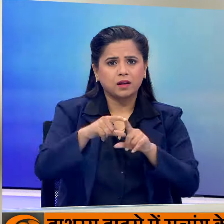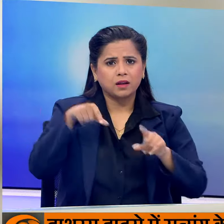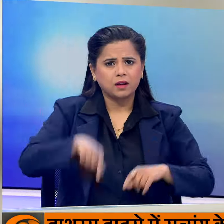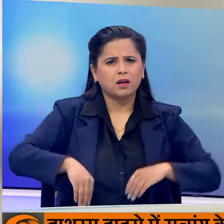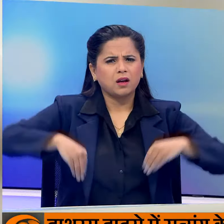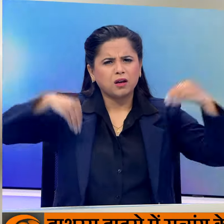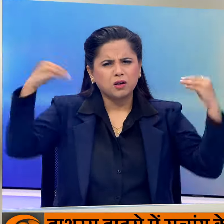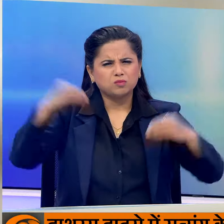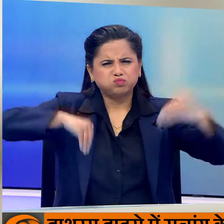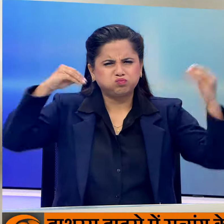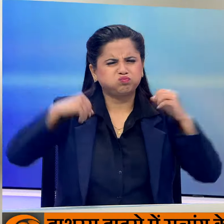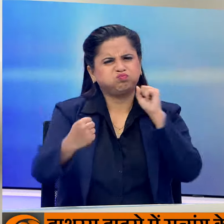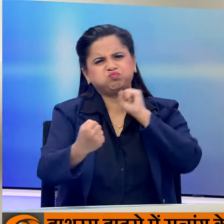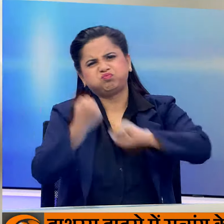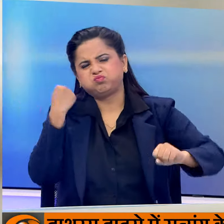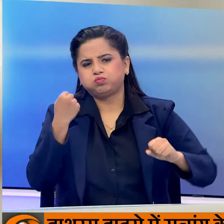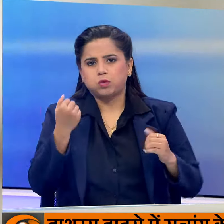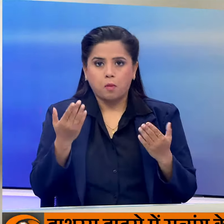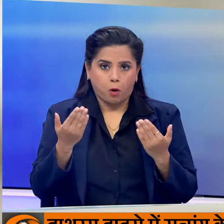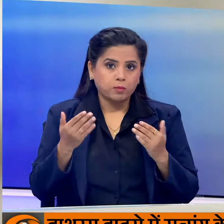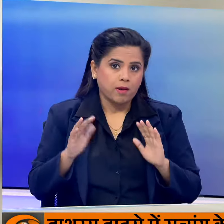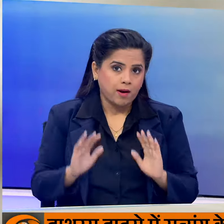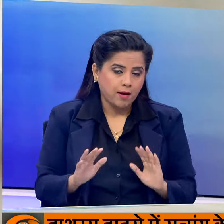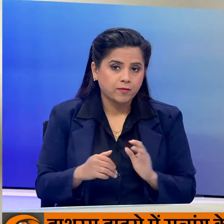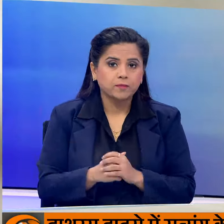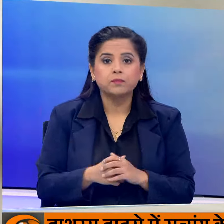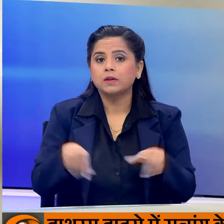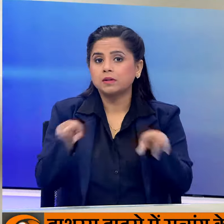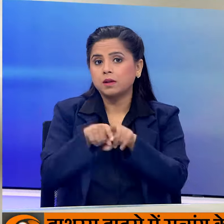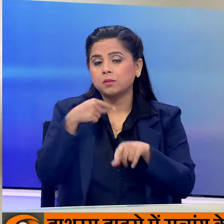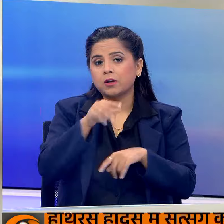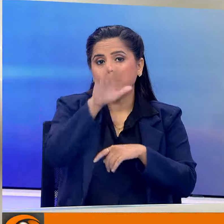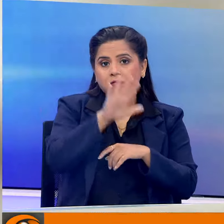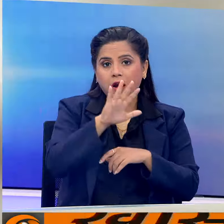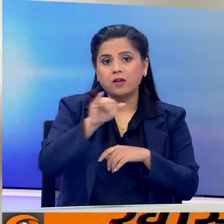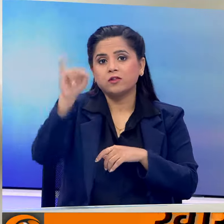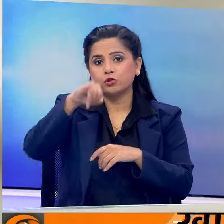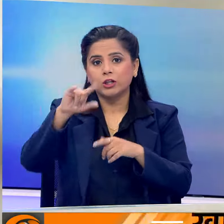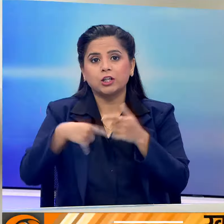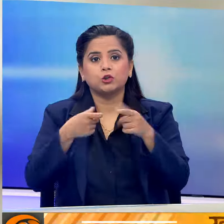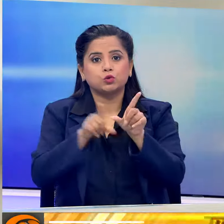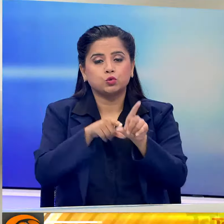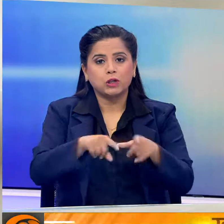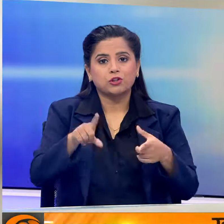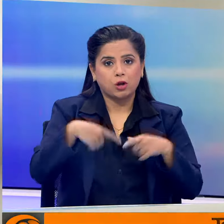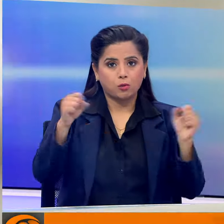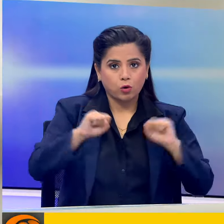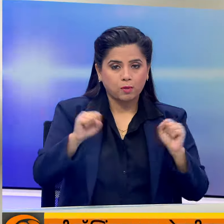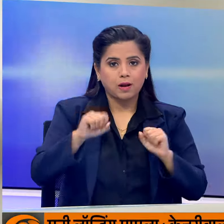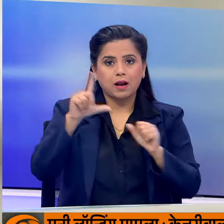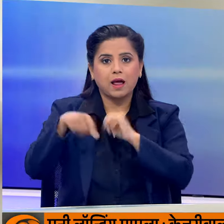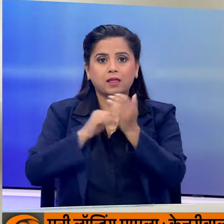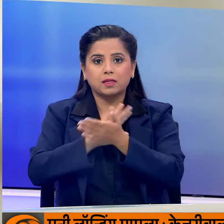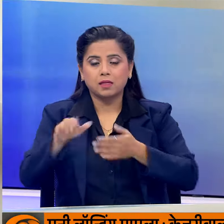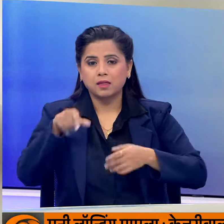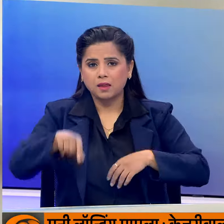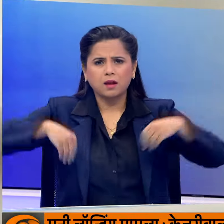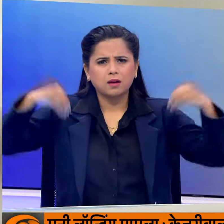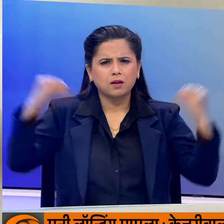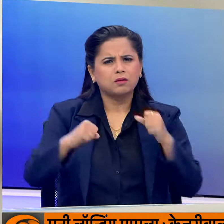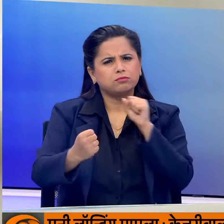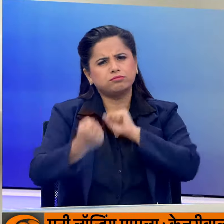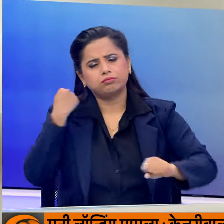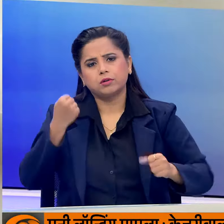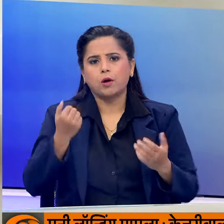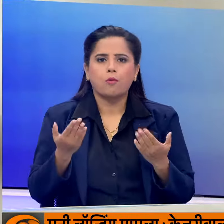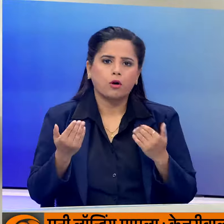भारी भारिश का पूर्वा नुमान जटाया है साथी पांच और छे जुलाई को जमु कश्मीर लद्दाक में भारी बारिश होने की